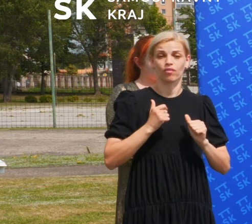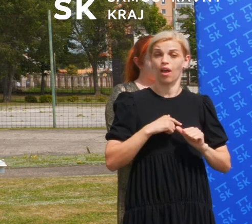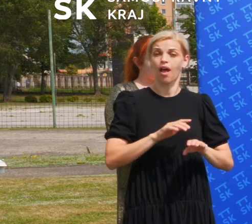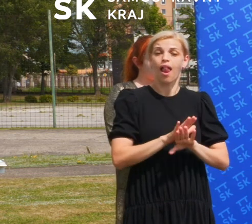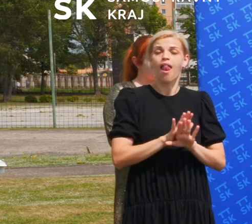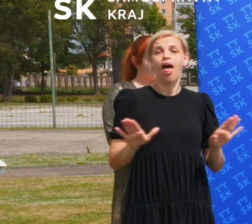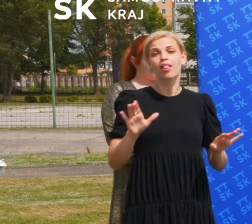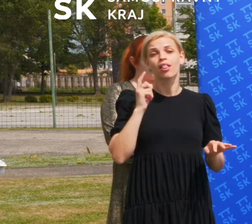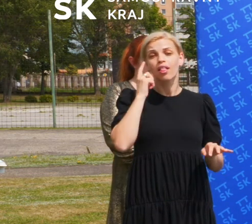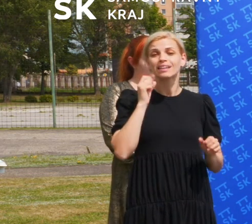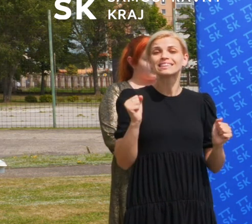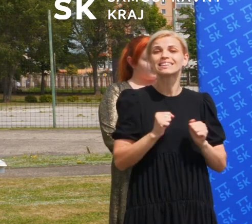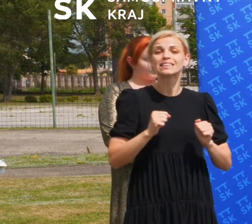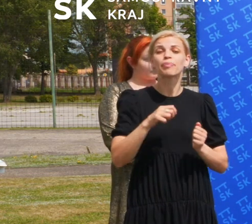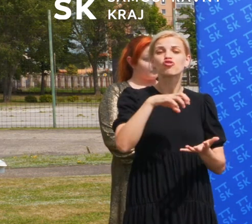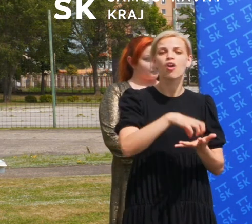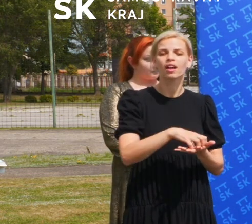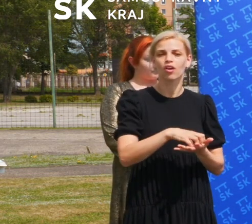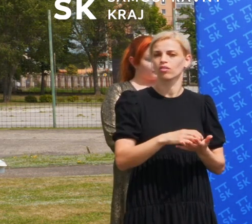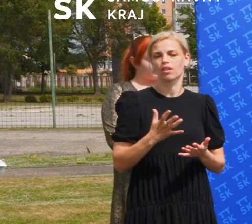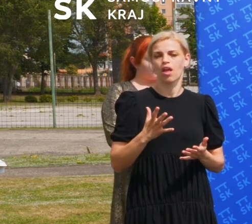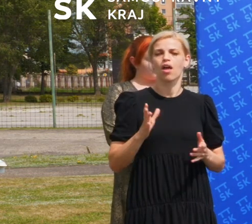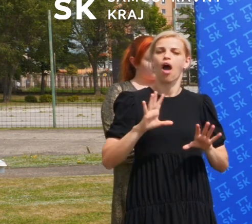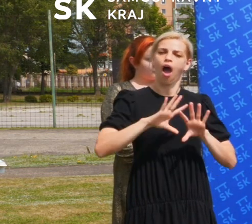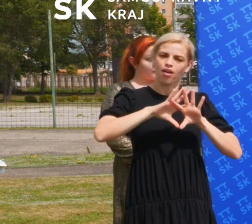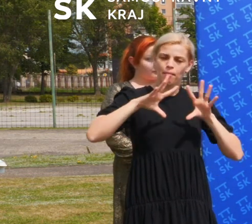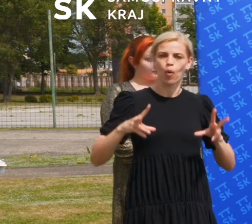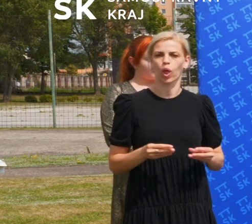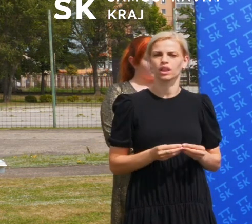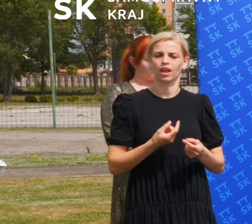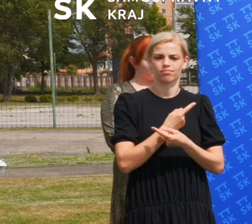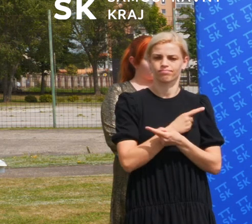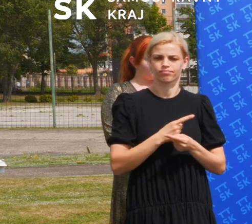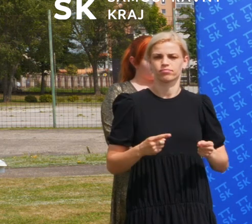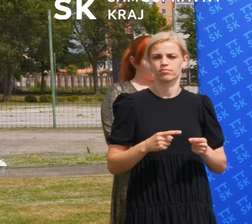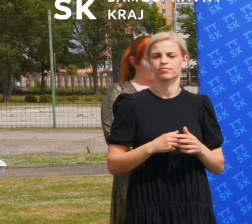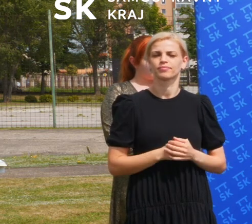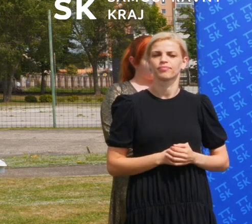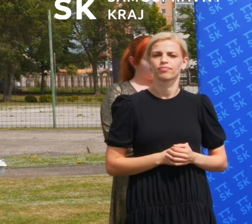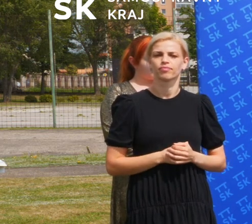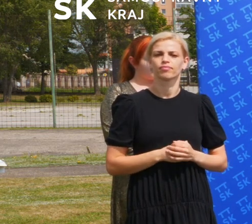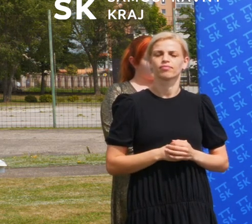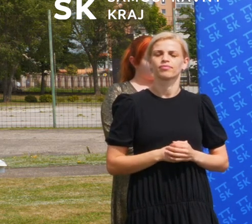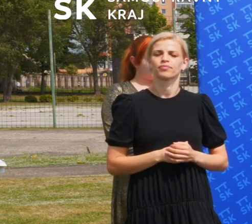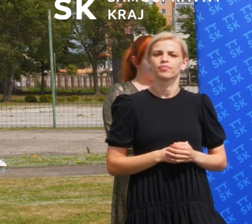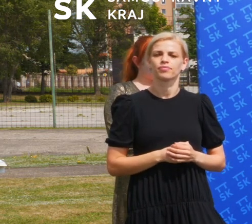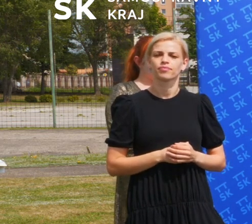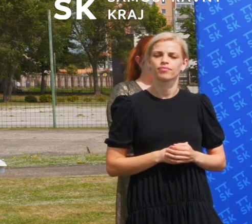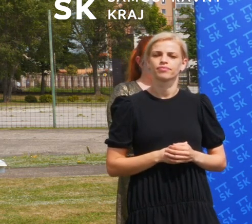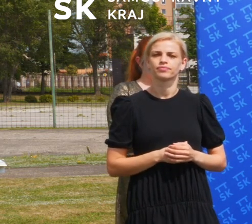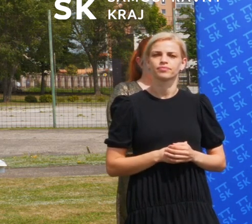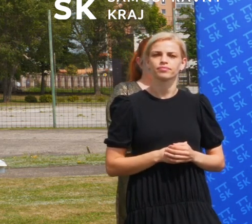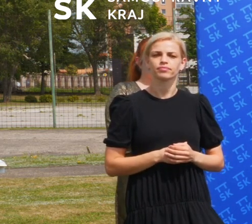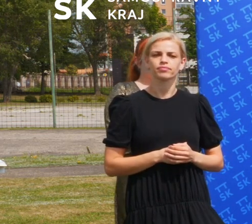zimný štadion, názvem to, ale aj ďalšia športová infraštruktúra súvisiaca s tým a